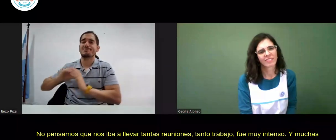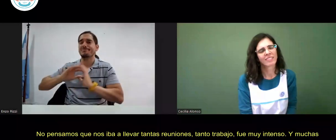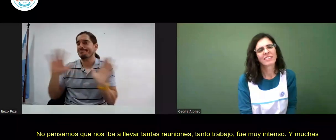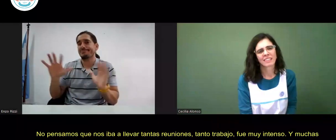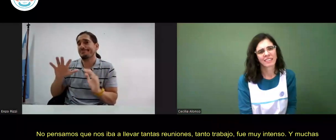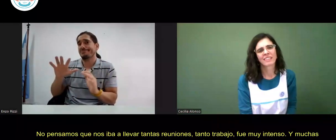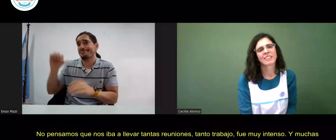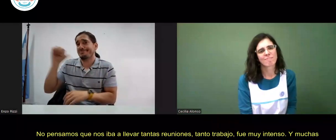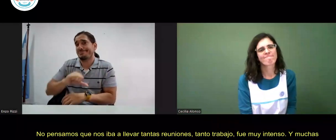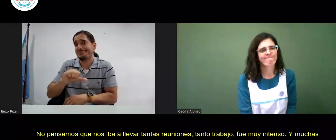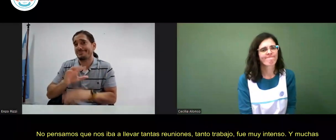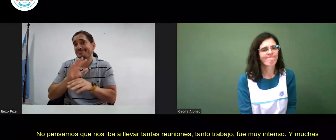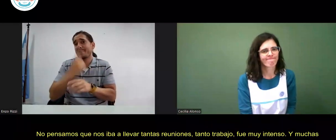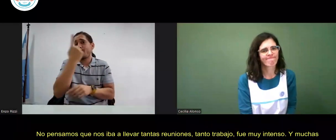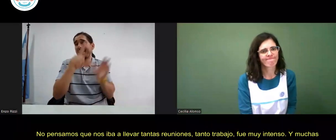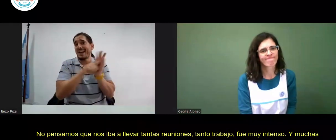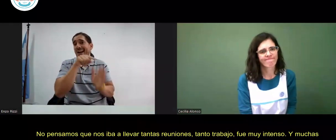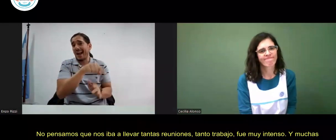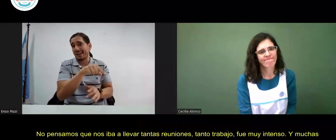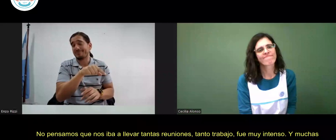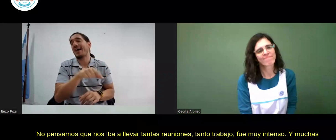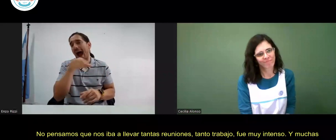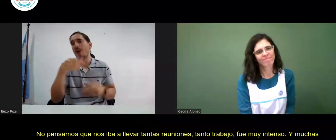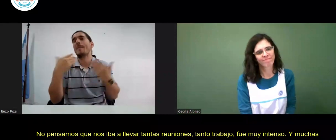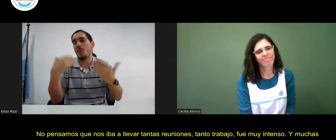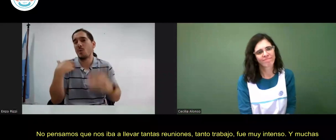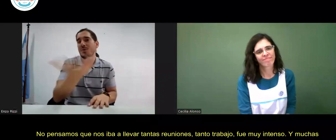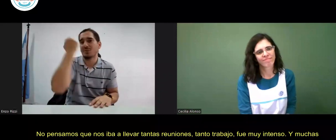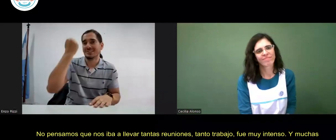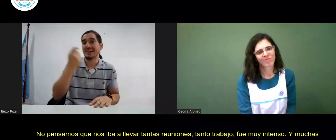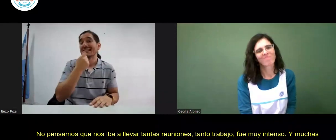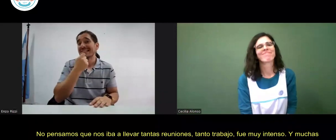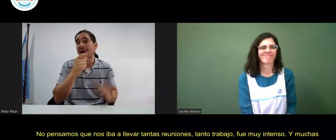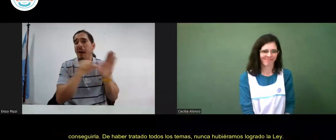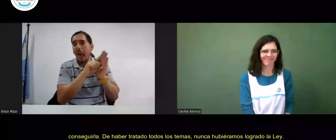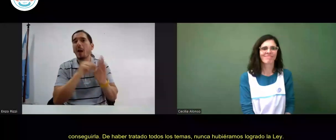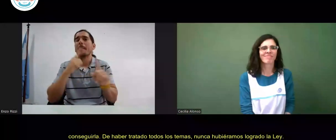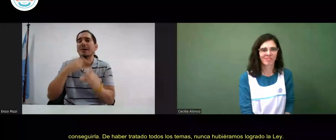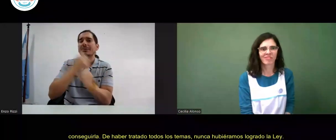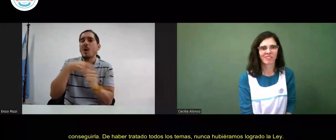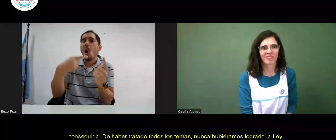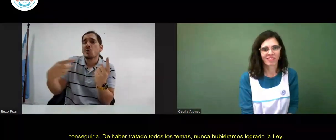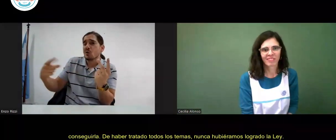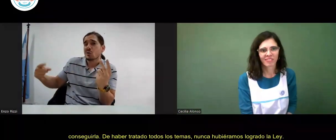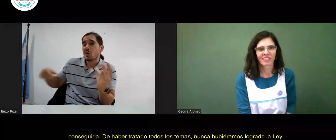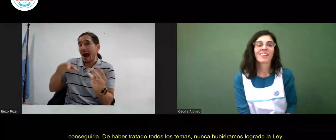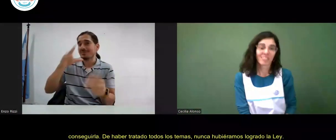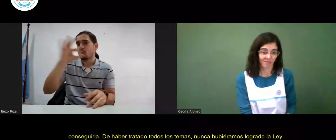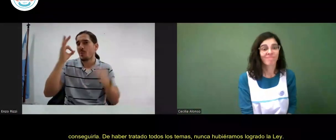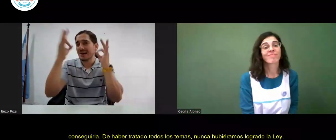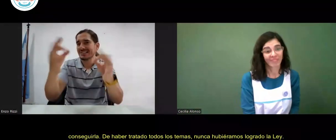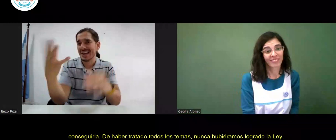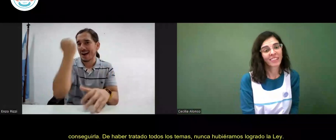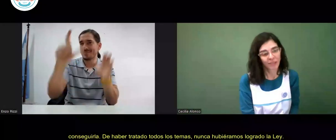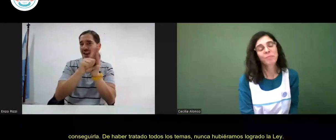porque nos enfocamos en la ley y por eso pudimos conseguirla. De haber estado en todos los temas, nunca